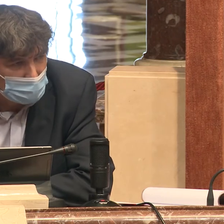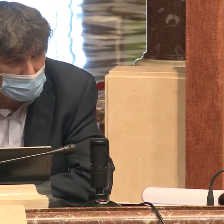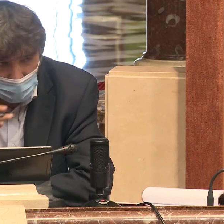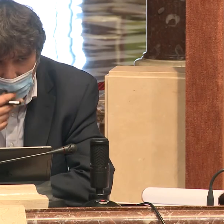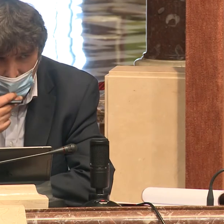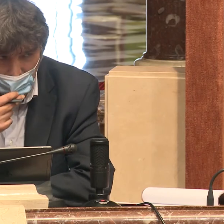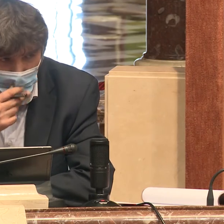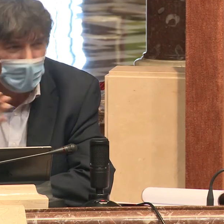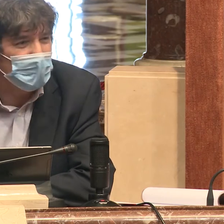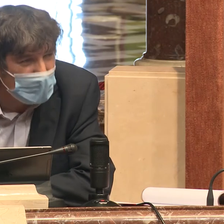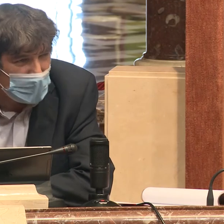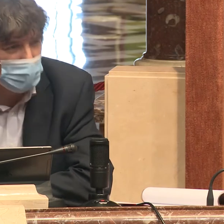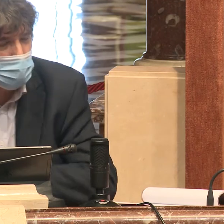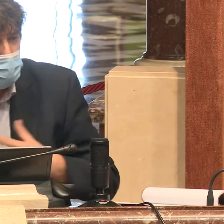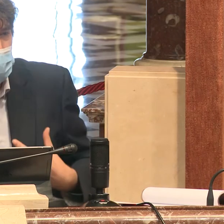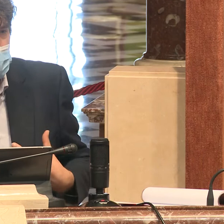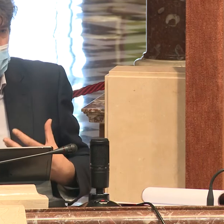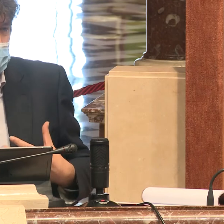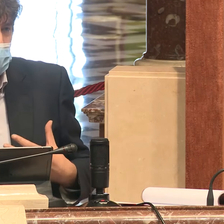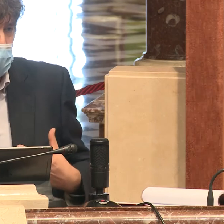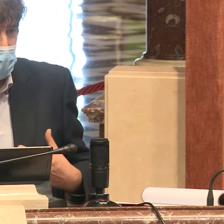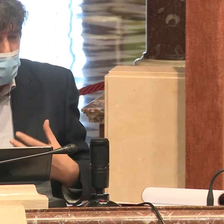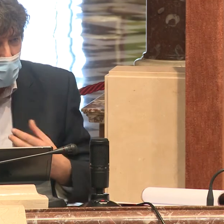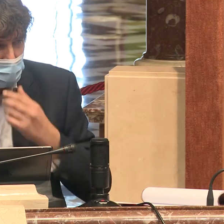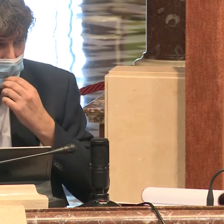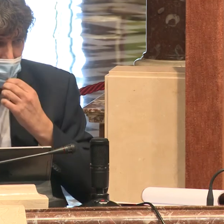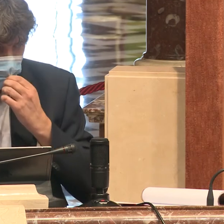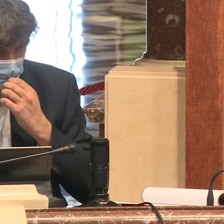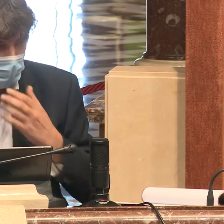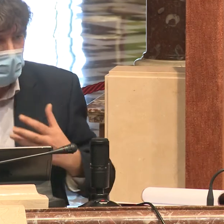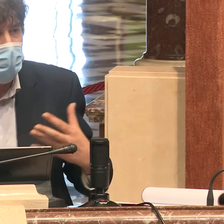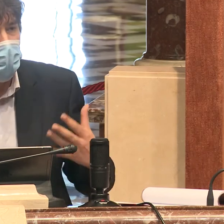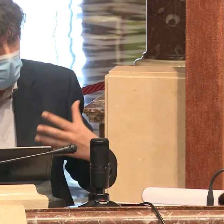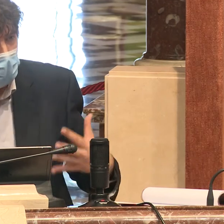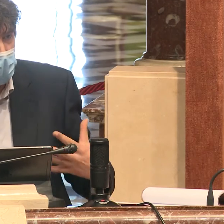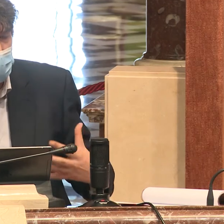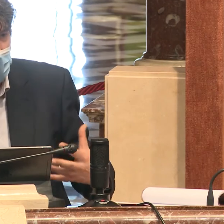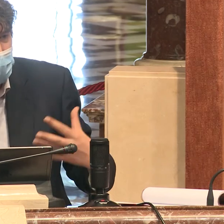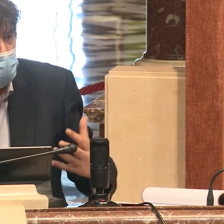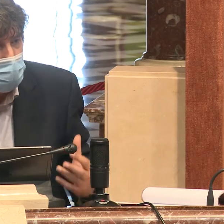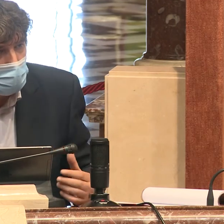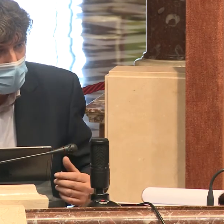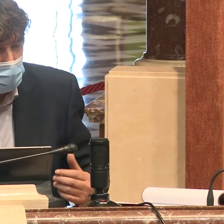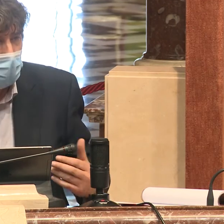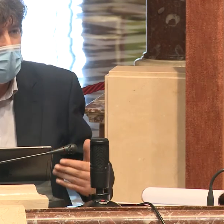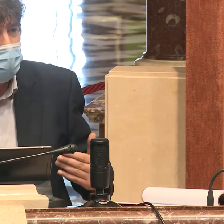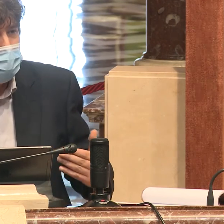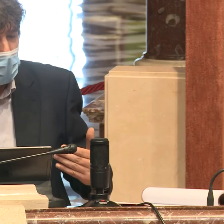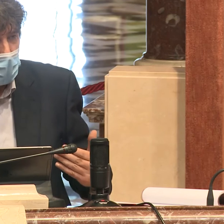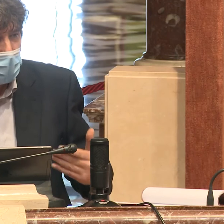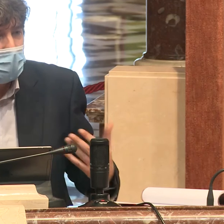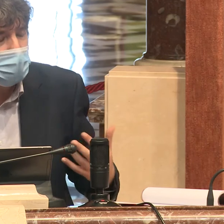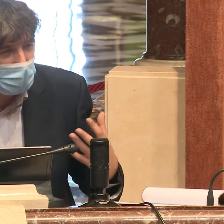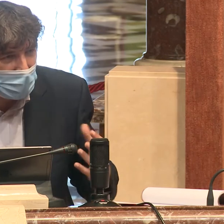¿Qué nos pediría a nosotros a nivel de, no solo de actitud, sino de